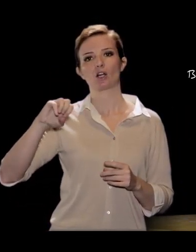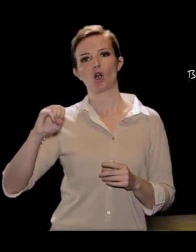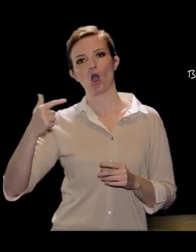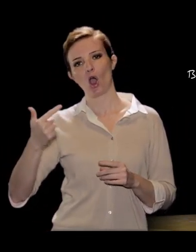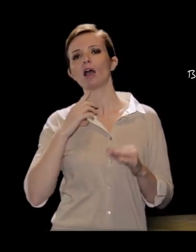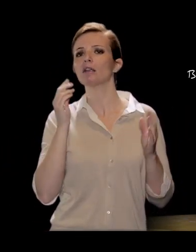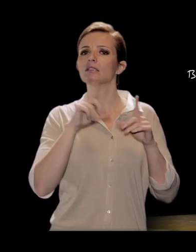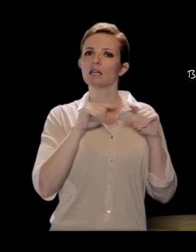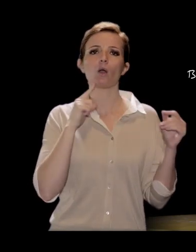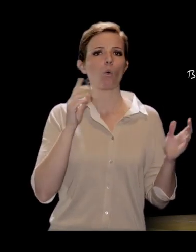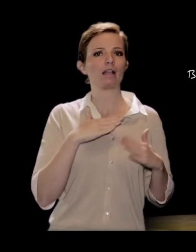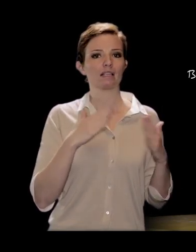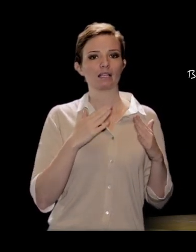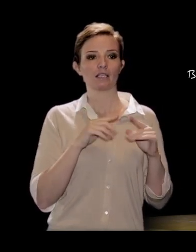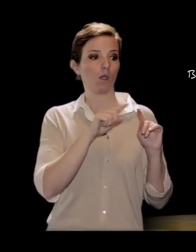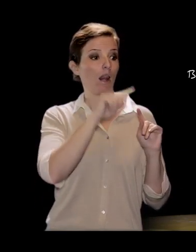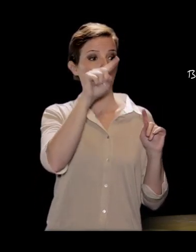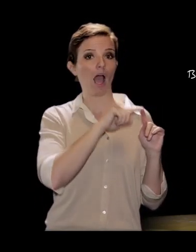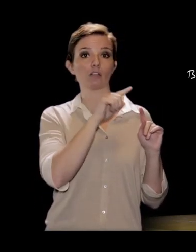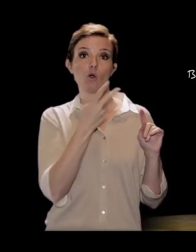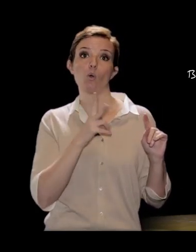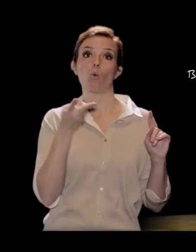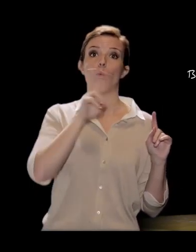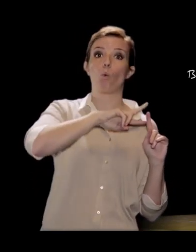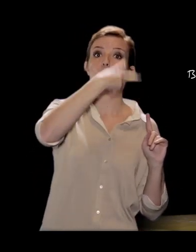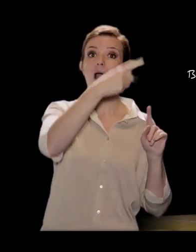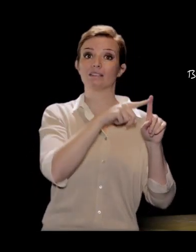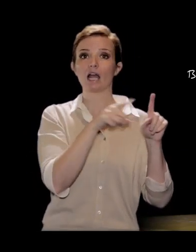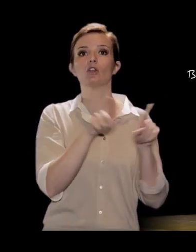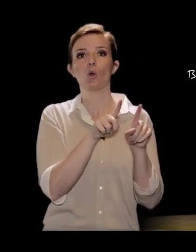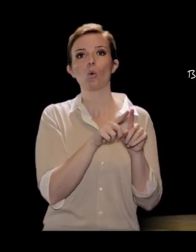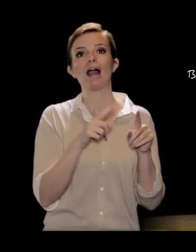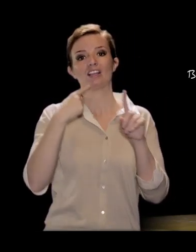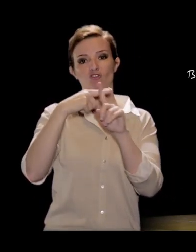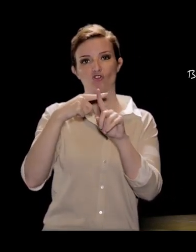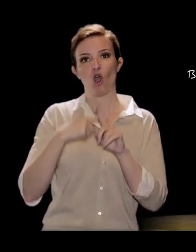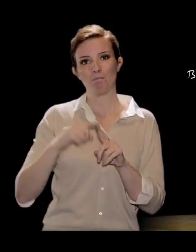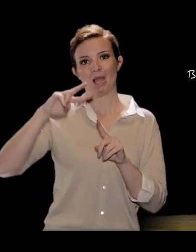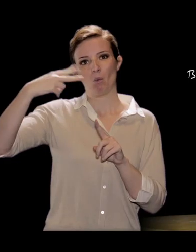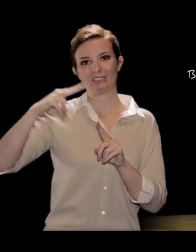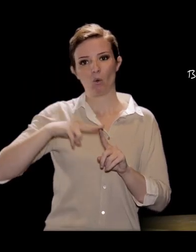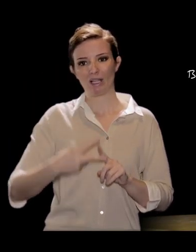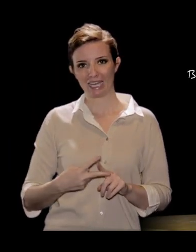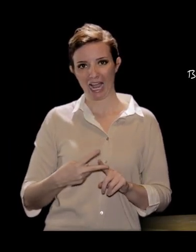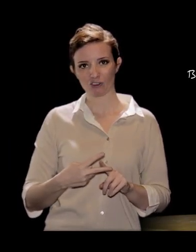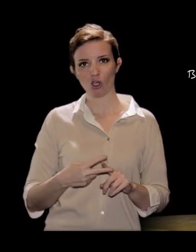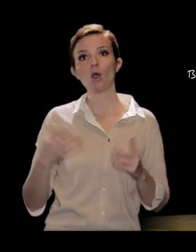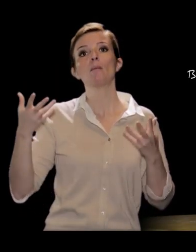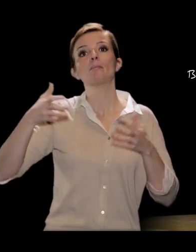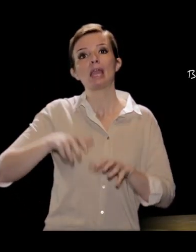quadrato di un lato è uguale alla somma dei quadrati sugli altri due lati diminuita del doppio prodotto di questi due lati per